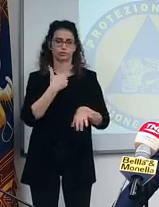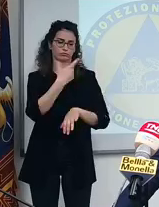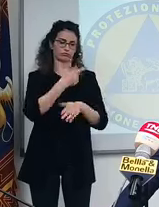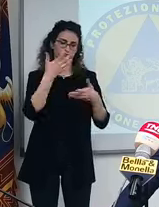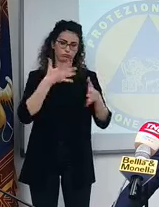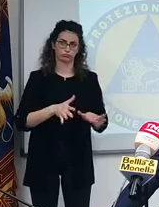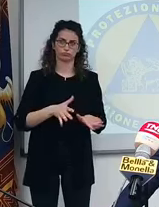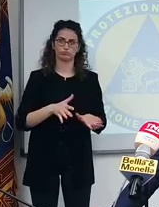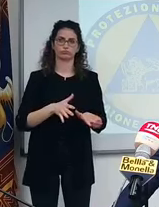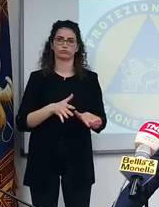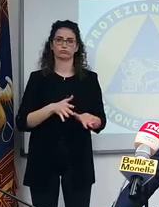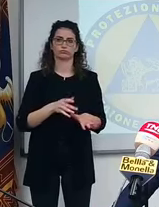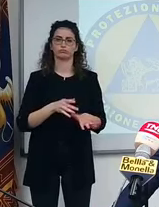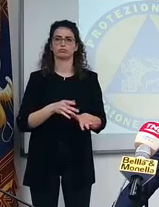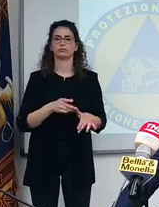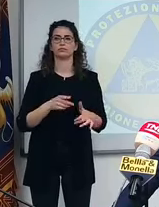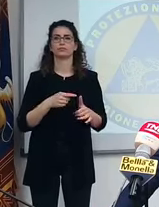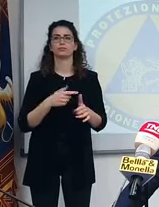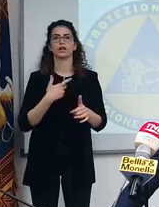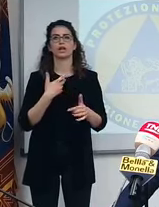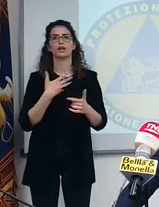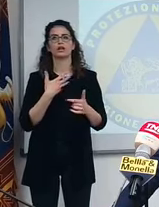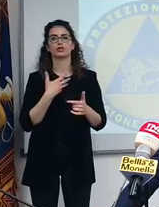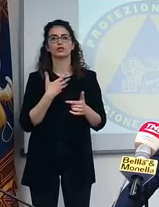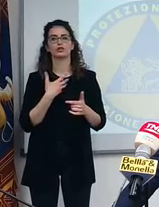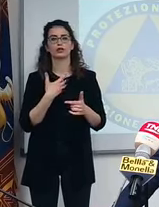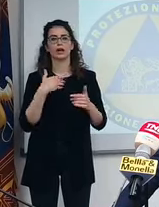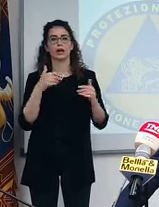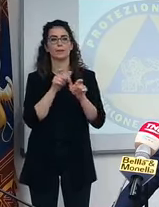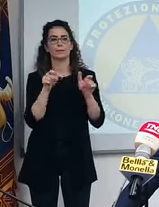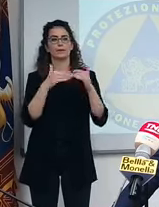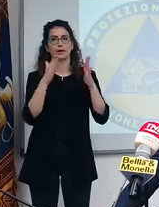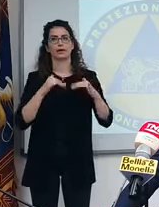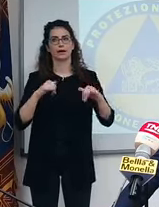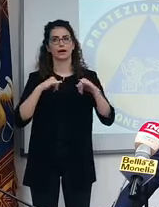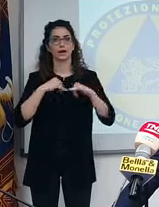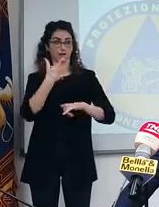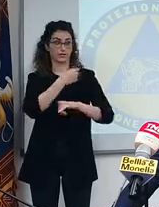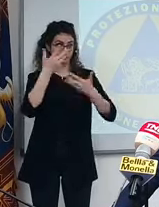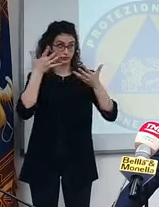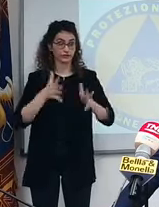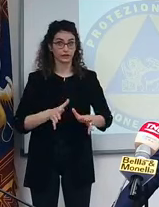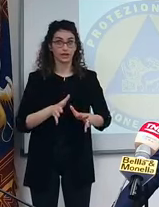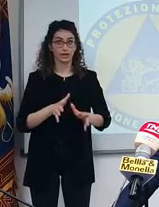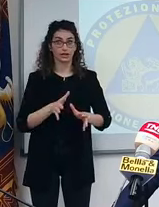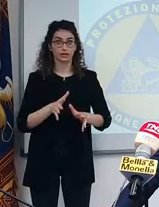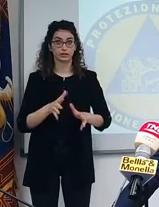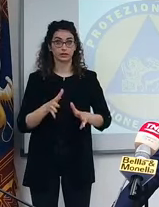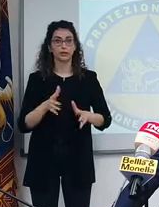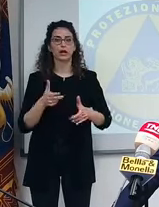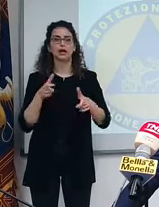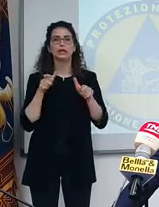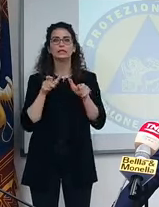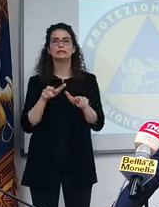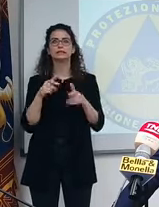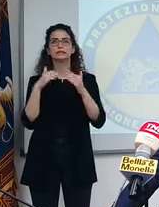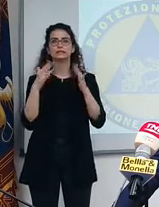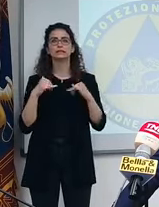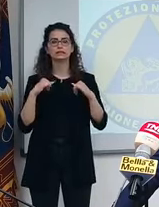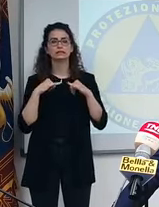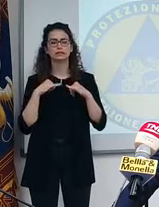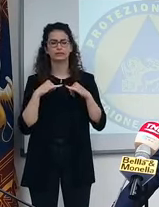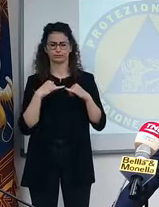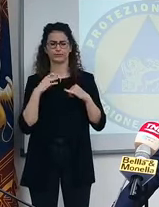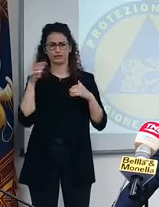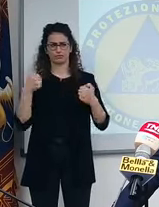vaccinati, perché appunto saranno in regola. E però abbiamo gli ospiti delle case di riposo che sono vaccinati e che restano reclusi nelle case di riposo. Non